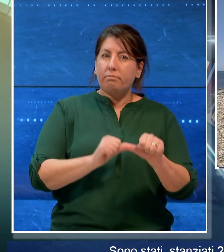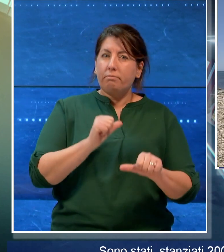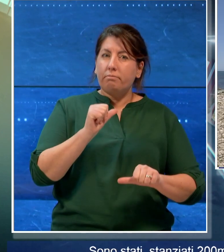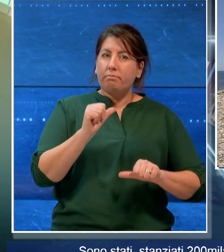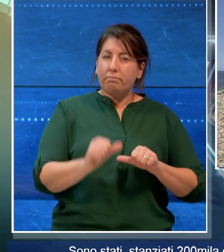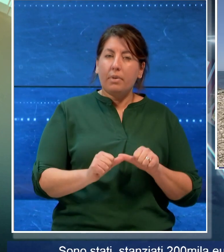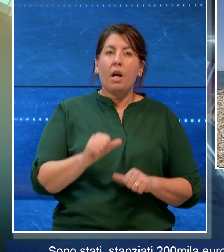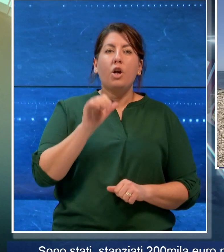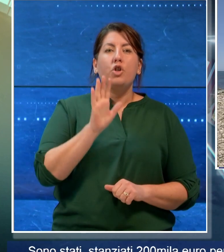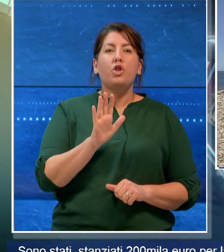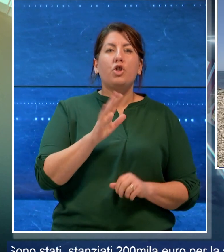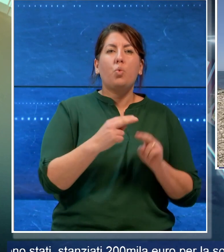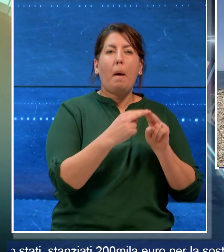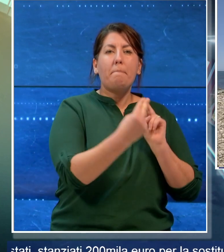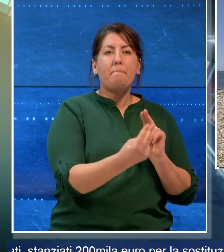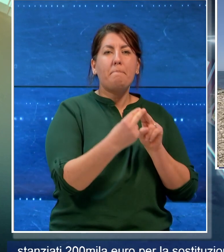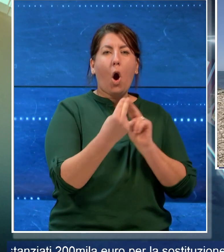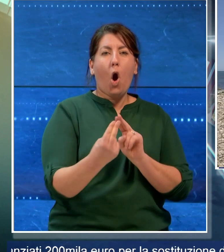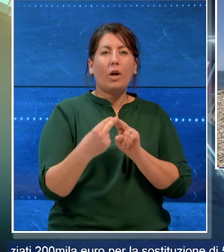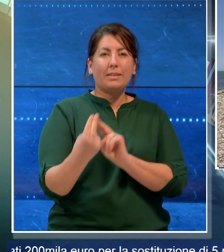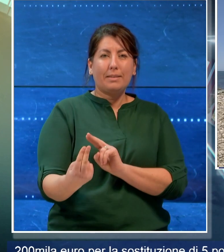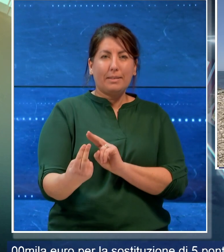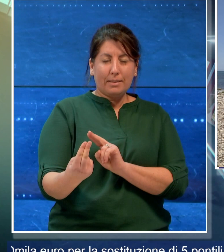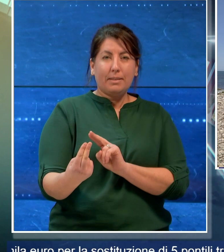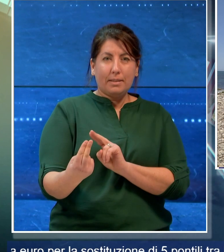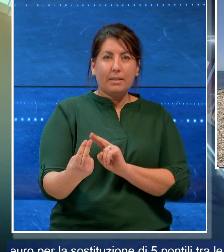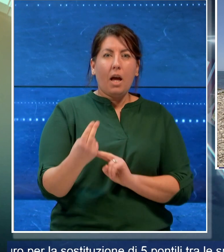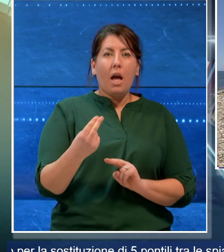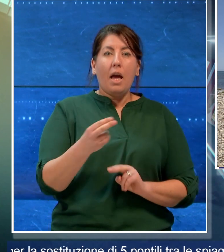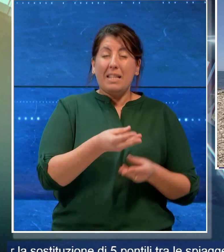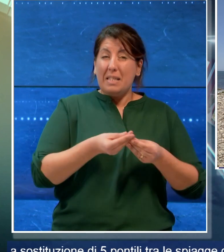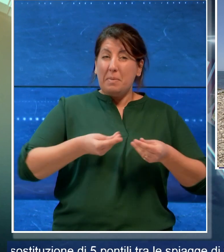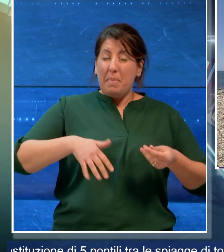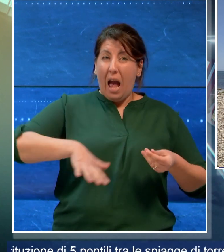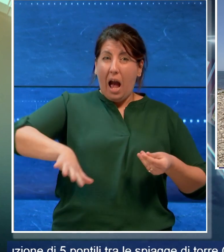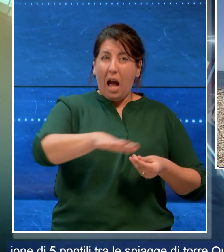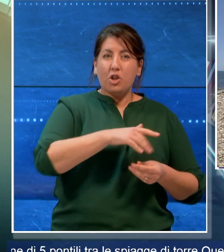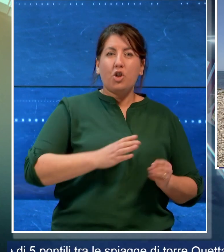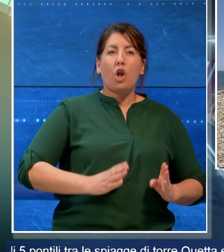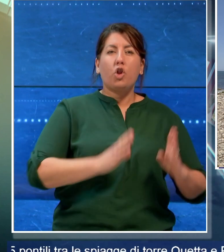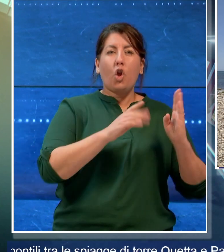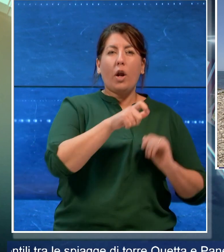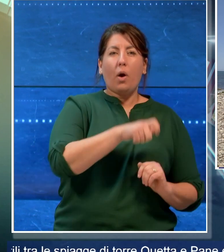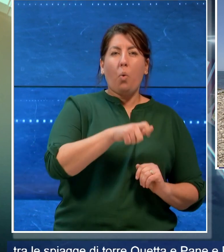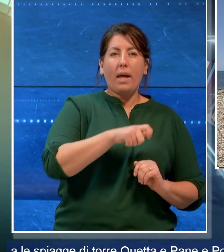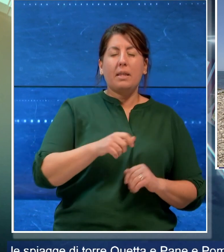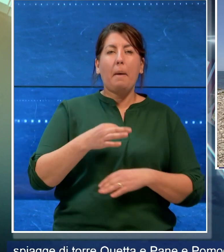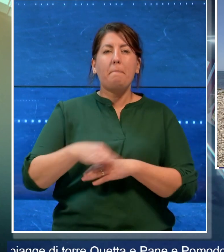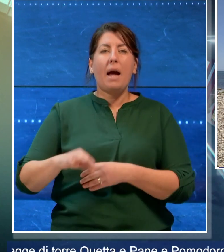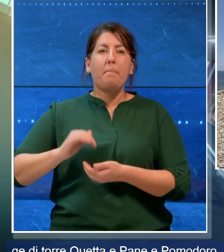di 5 pontili tra le spiagge di Torrequetta e di Pane e Pomodoro.